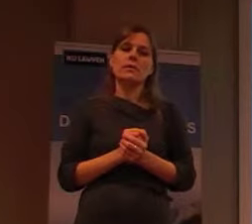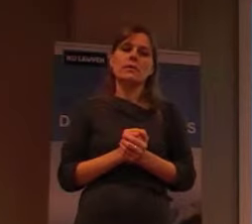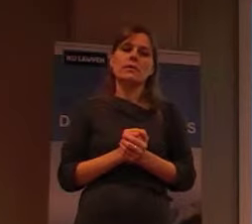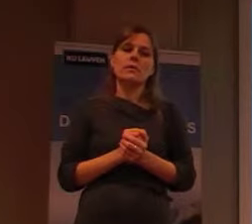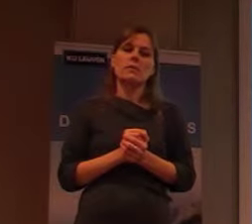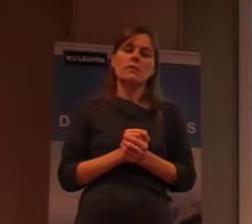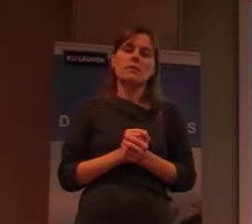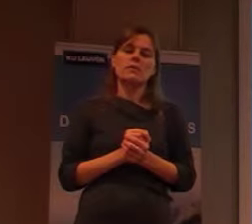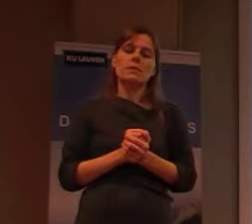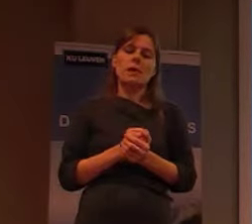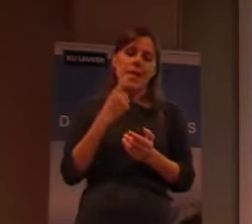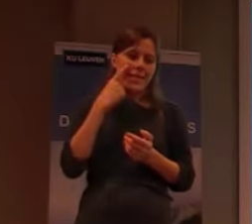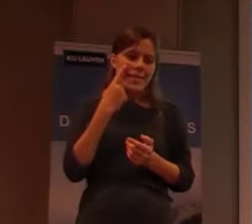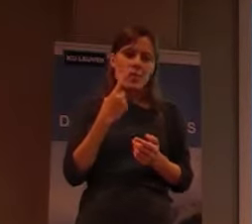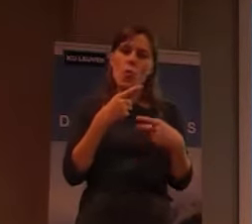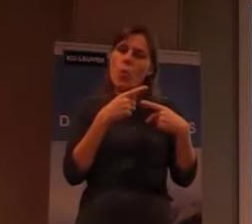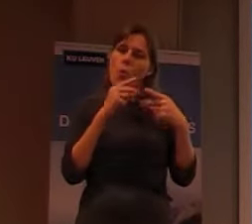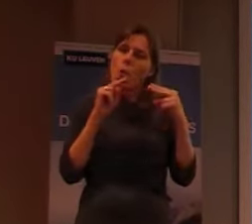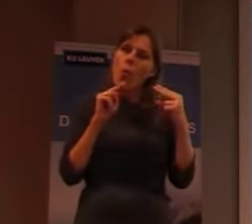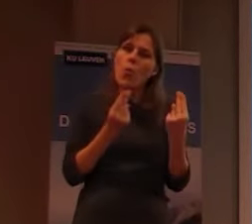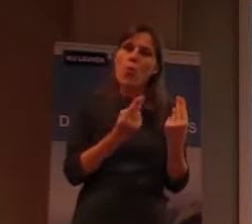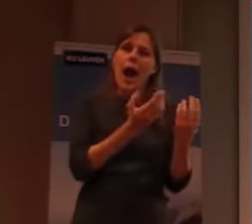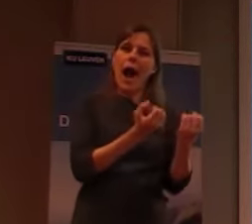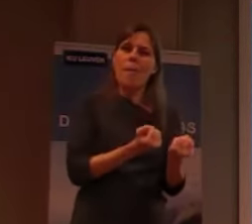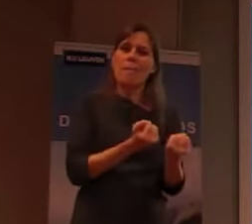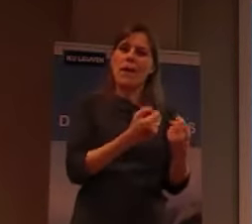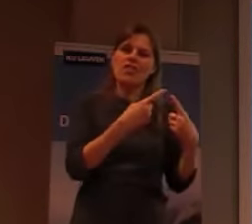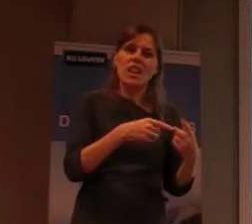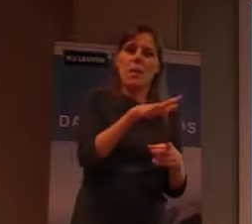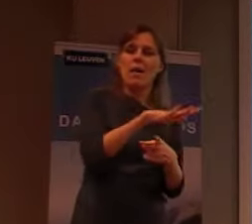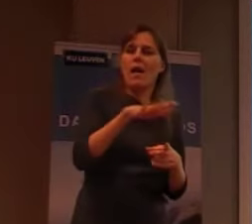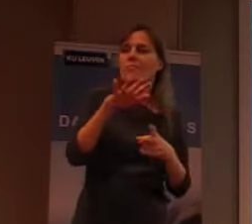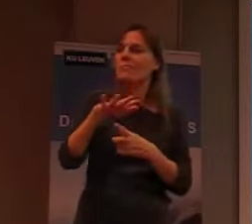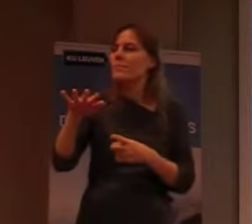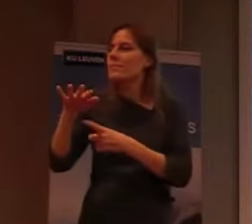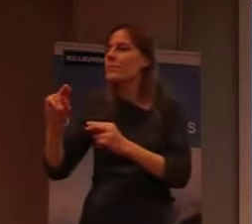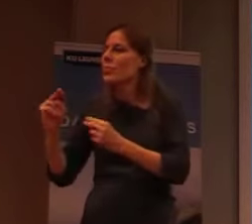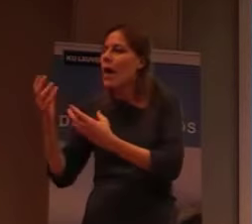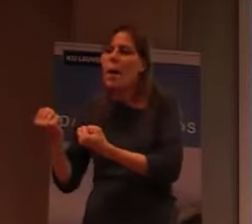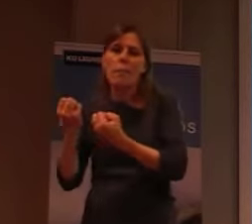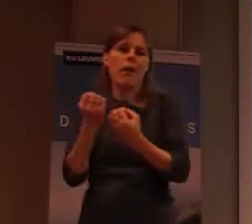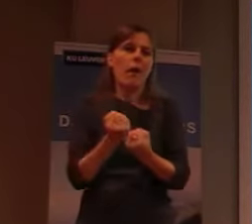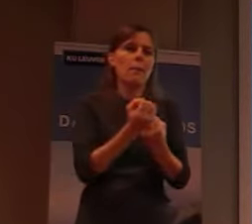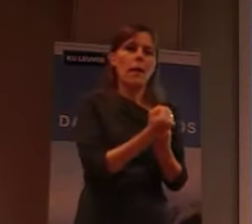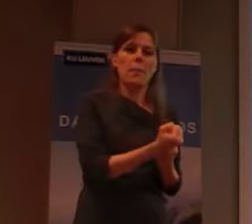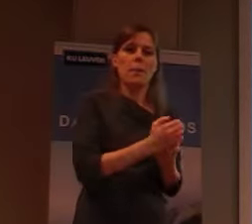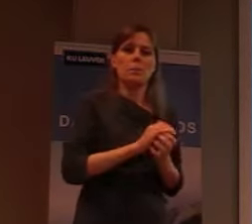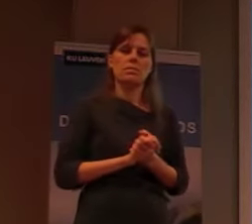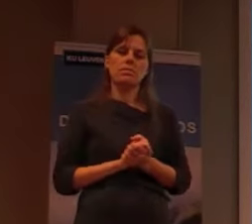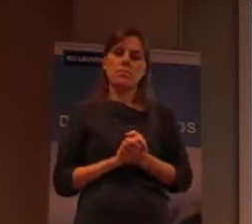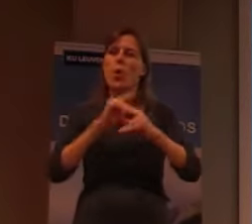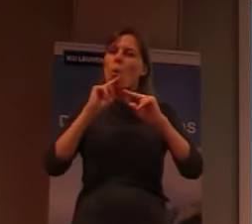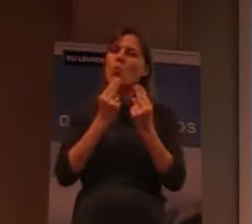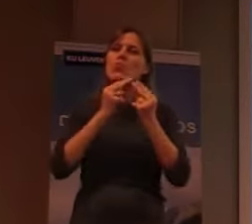verschillende plekken, hoe dat men daarmee omgaat. Dus ik heb al gezegd, de sociale organisatie, van de manier, waarop dat dan,